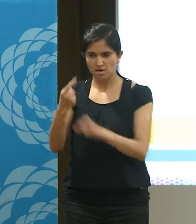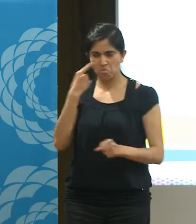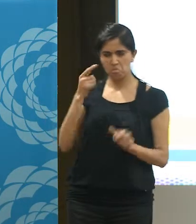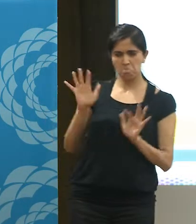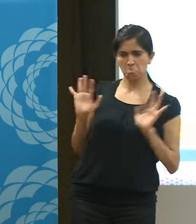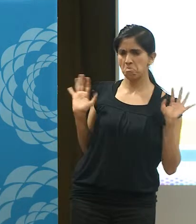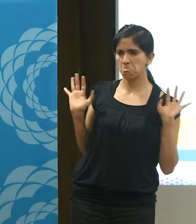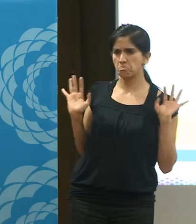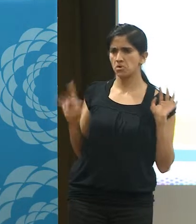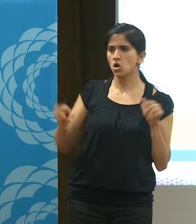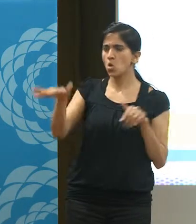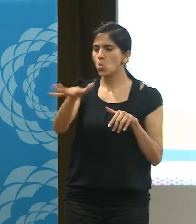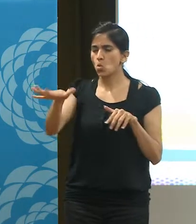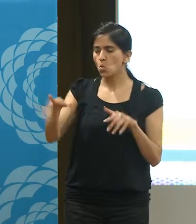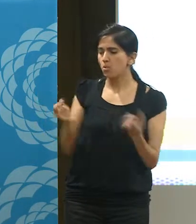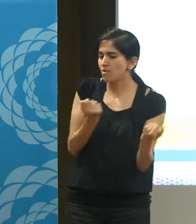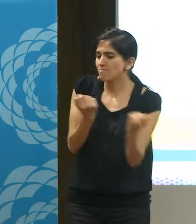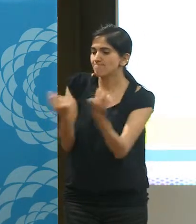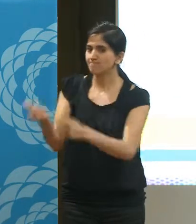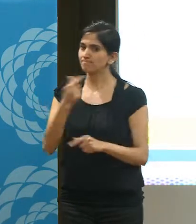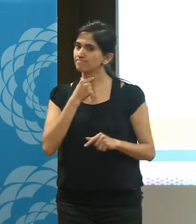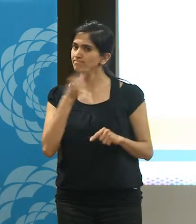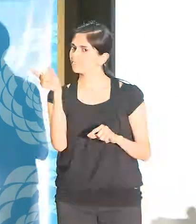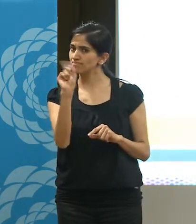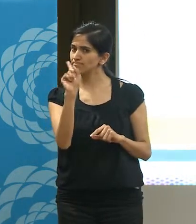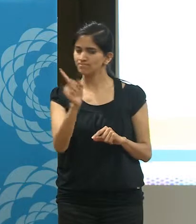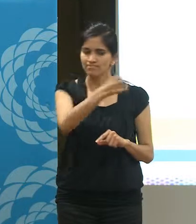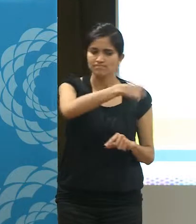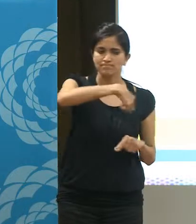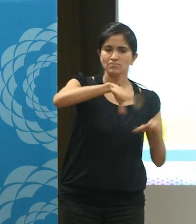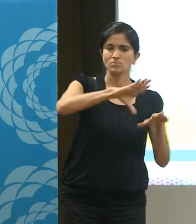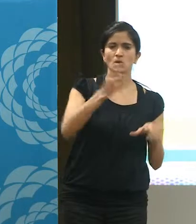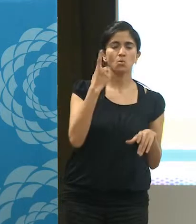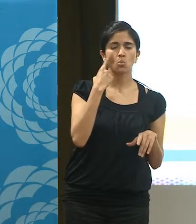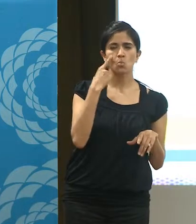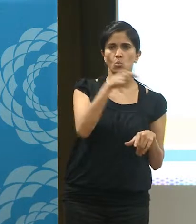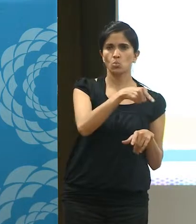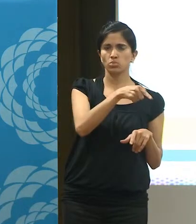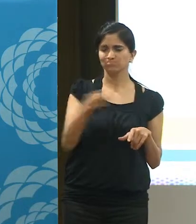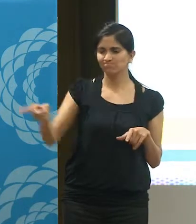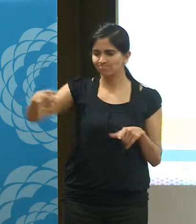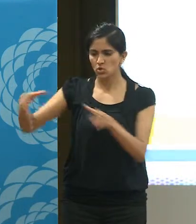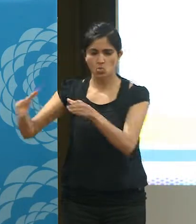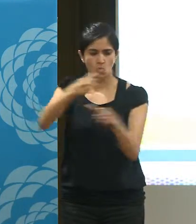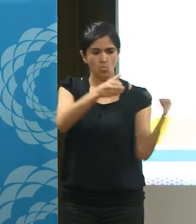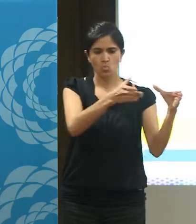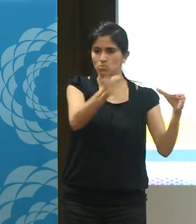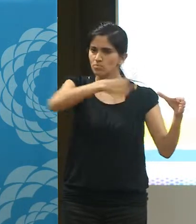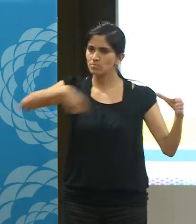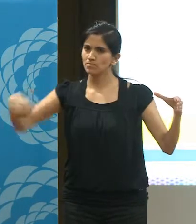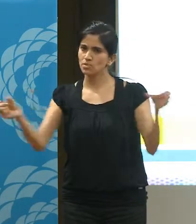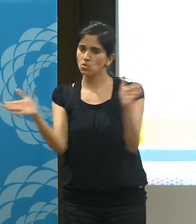concesionar el lugar. Nos dicen que cuando tendremos que pensar en trabajar en conjunto, tendremos que ver cómo, la